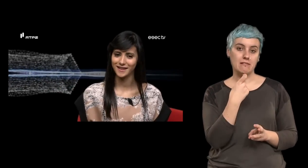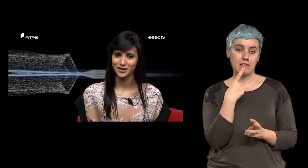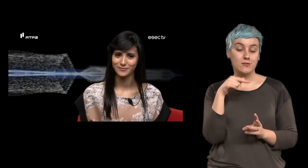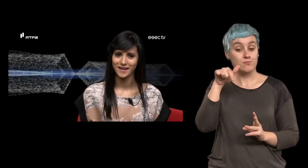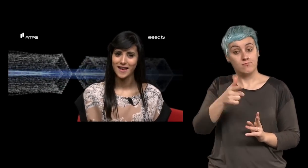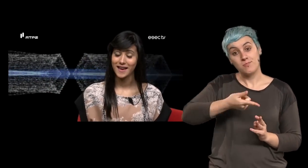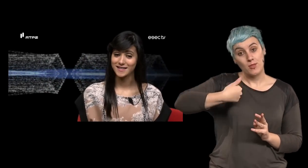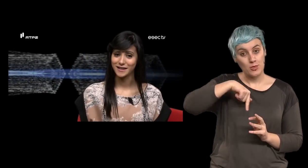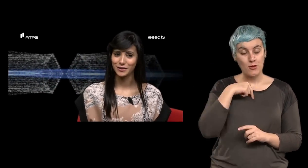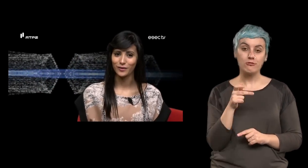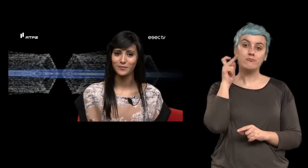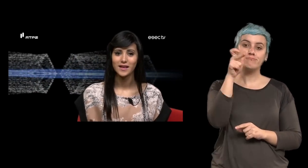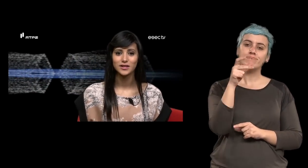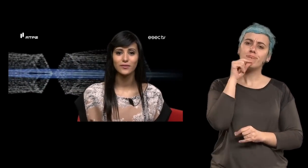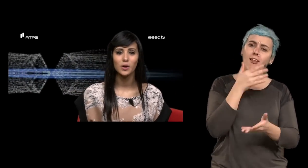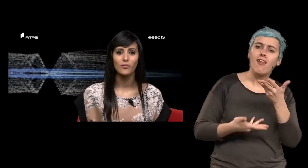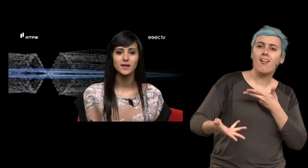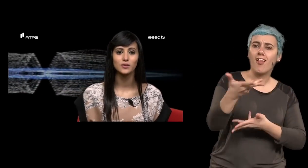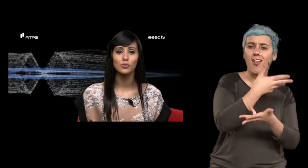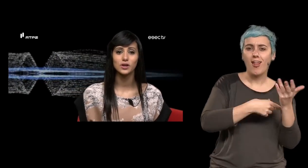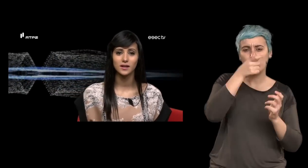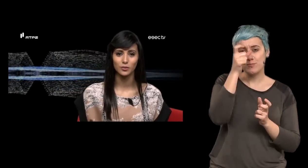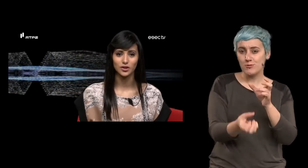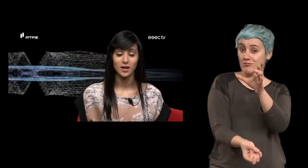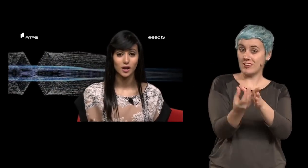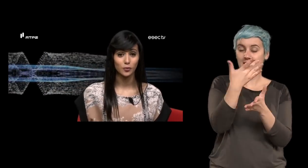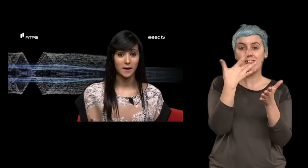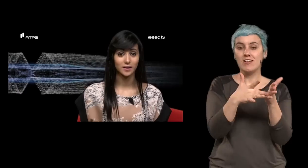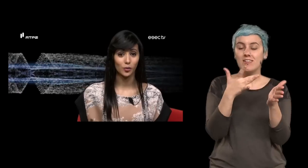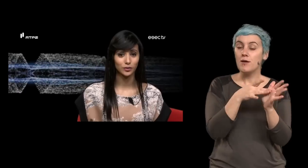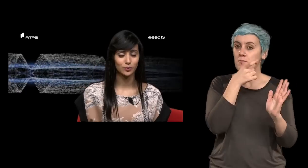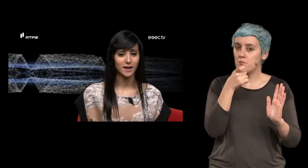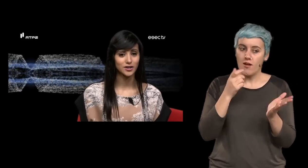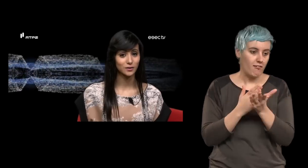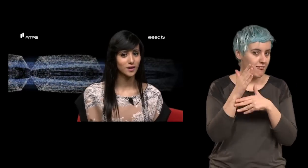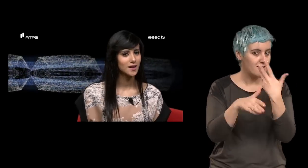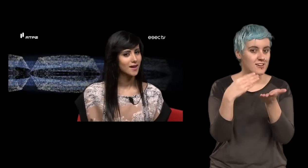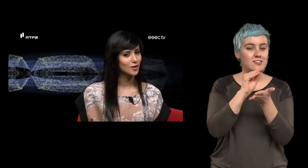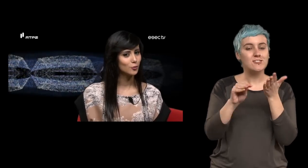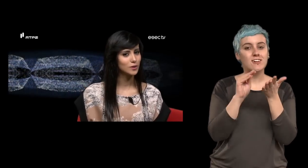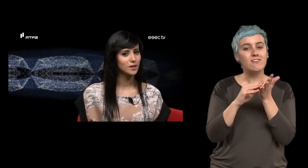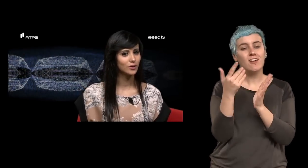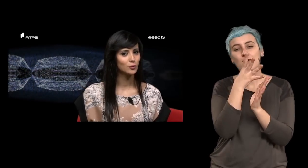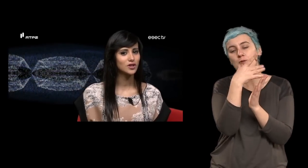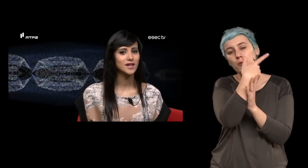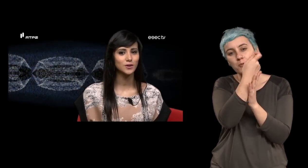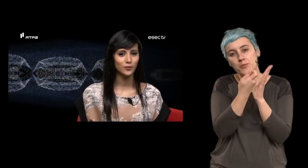a ESEC TV esteve à conversa com os criadores que prometem continuar a escrever e a colorir aventuras desta formiga